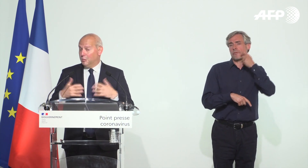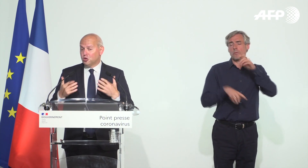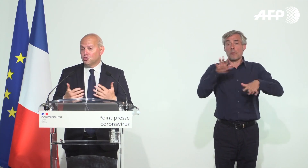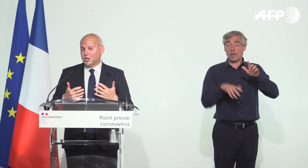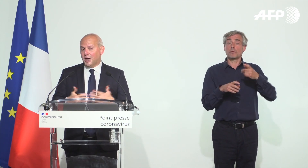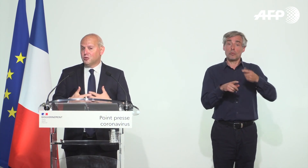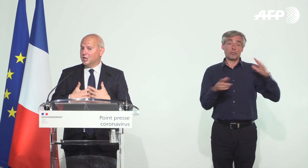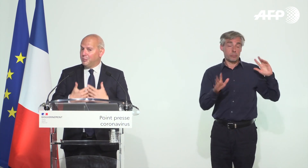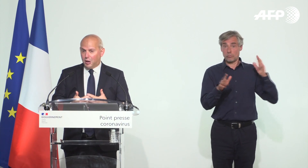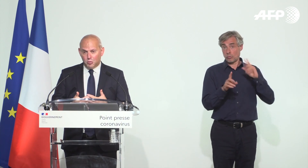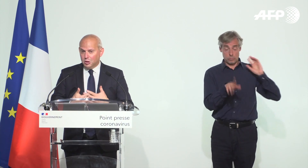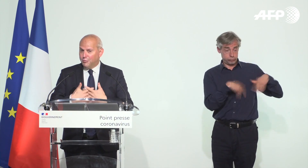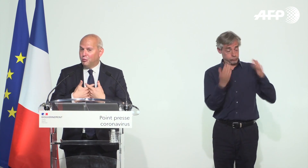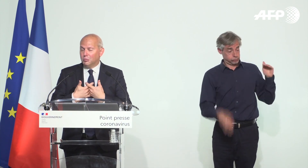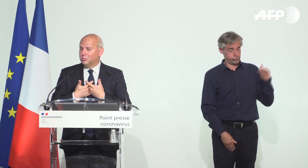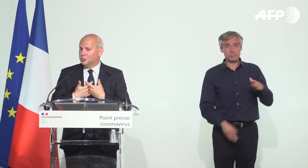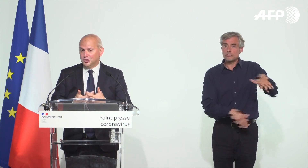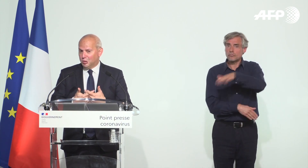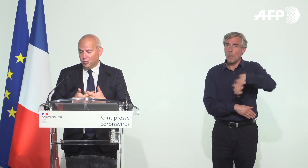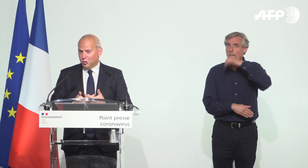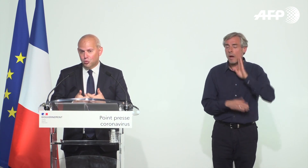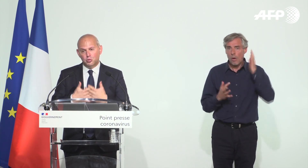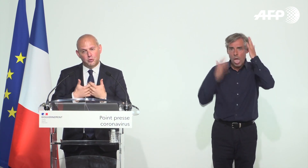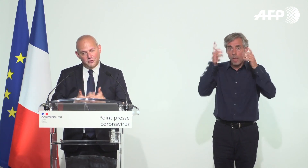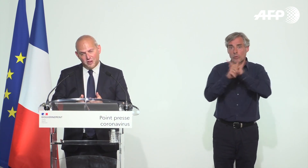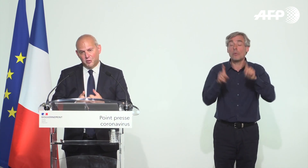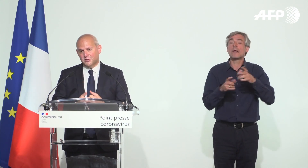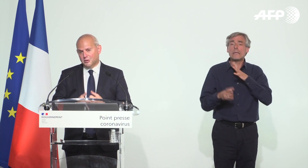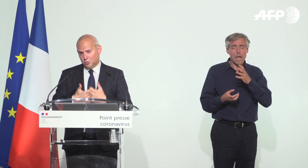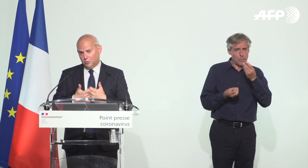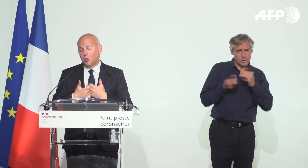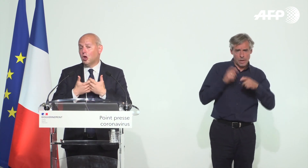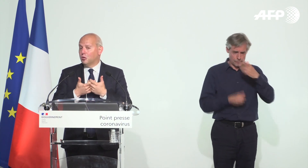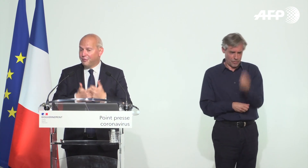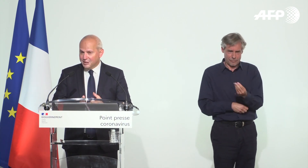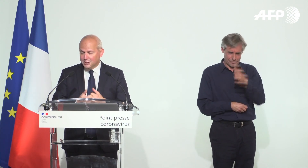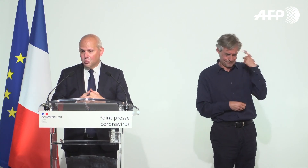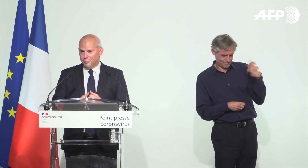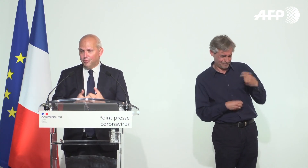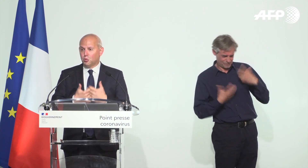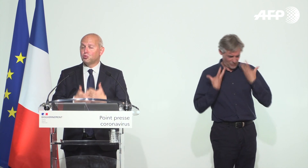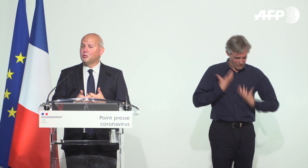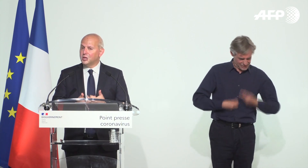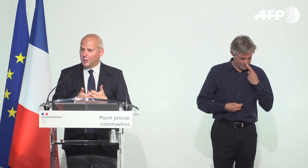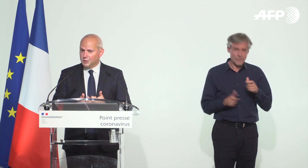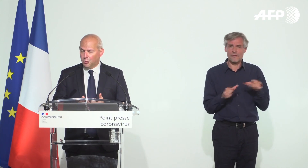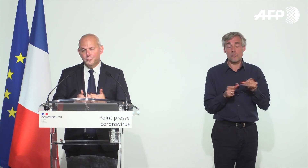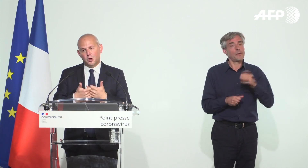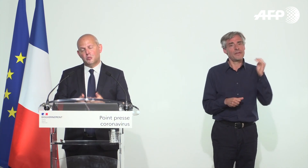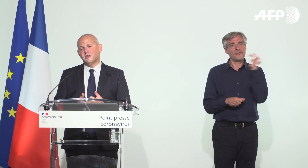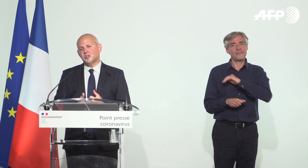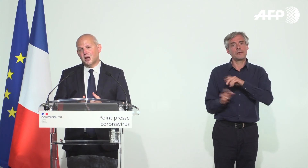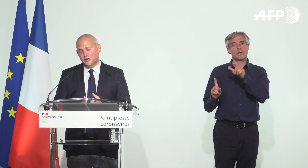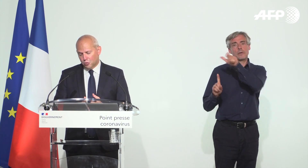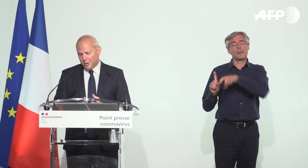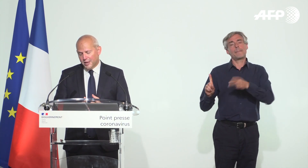mais je tiens à rassurer les parents, il faut, si on a le moindre doute, devant une fièvre persistante, devant une fatigue de l'enfant, consulter rapidement le